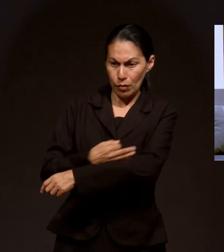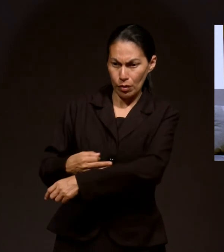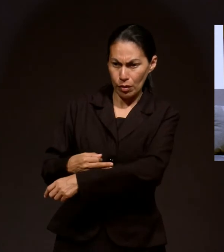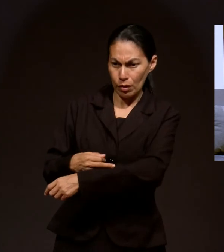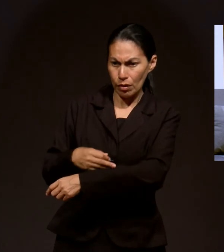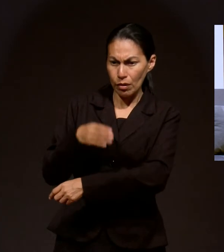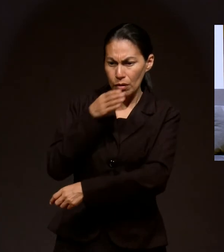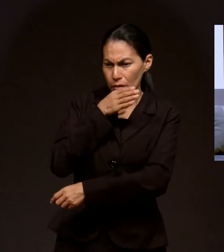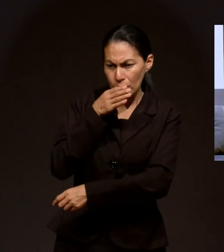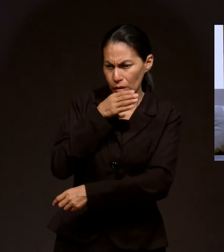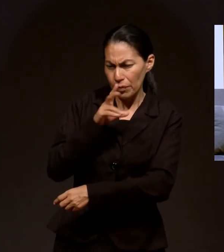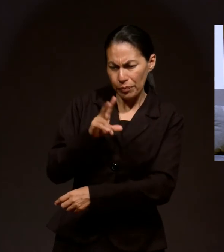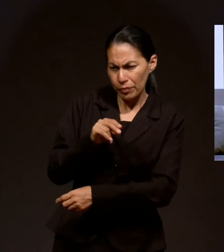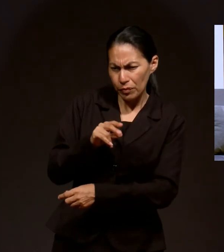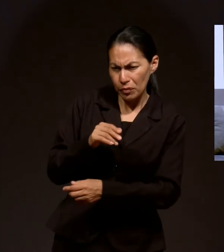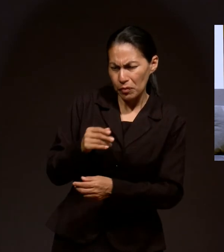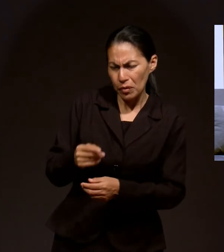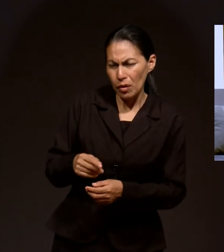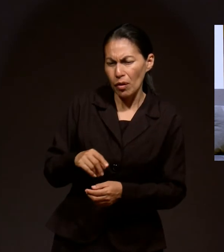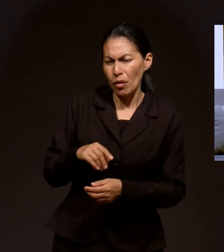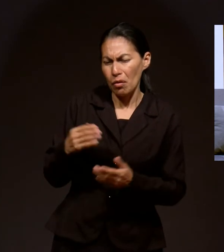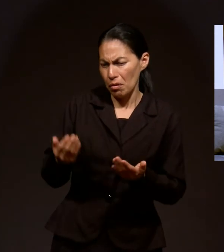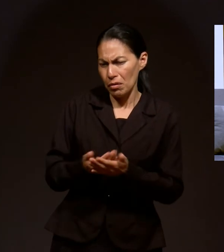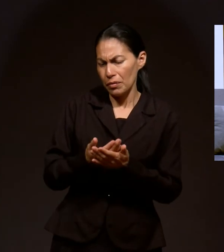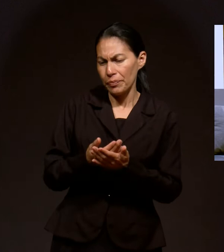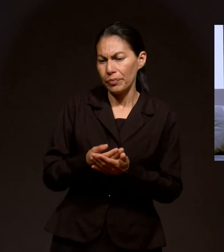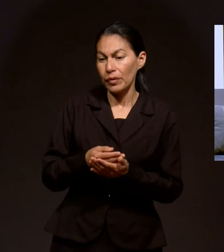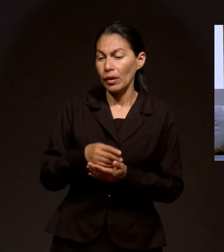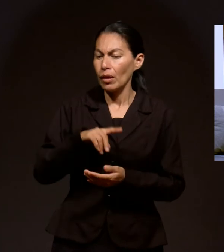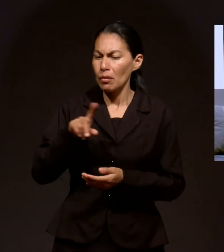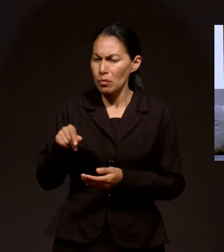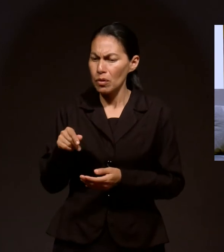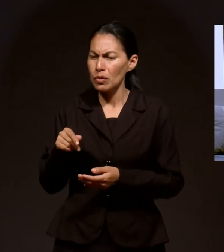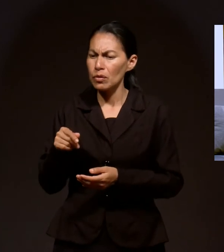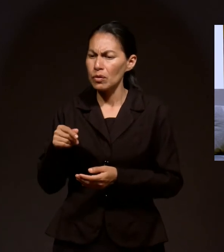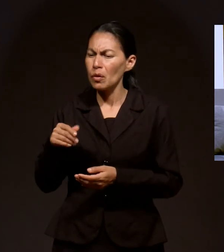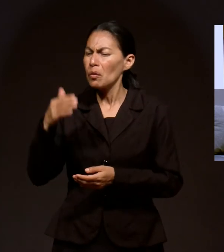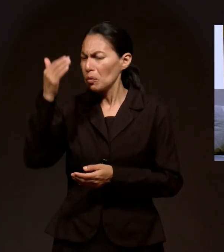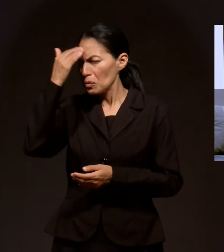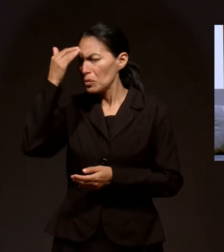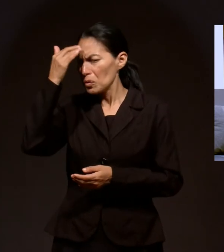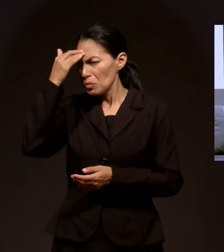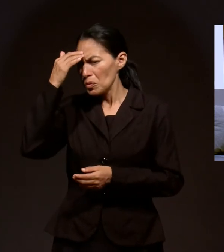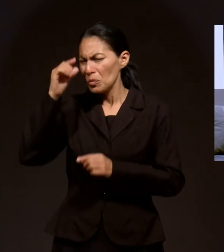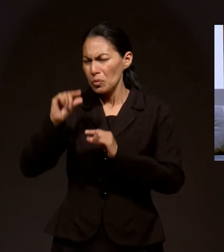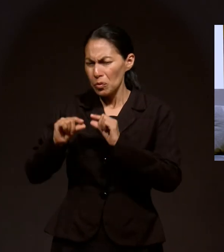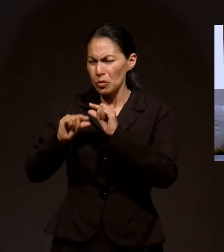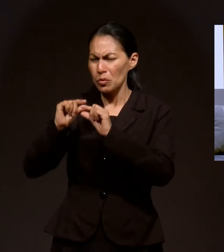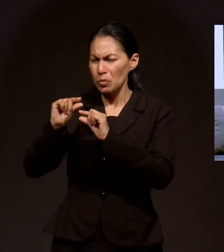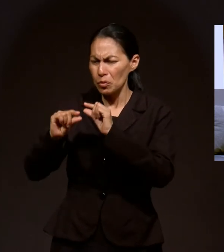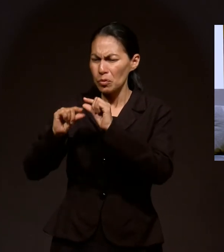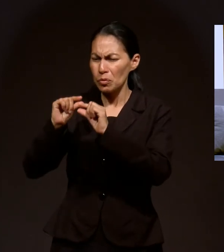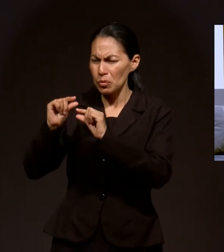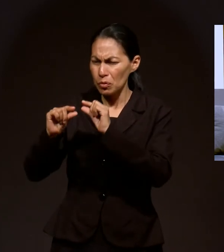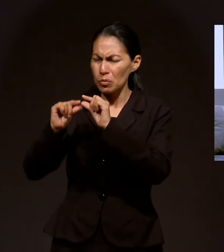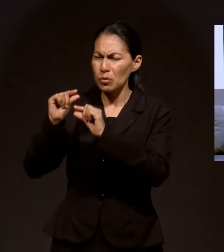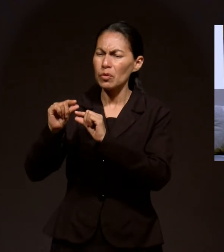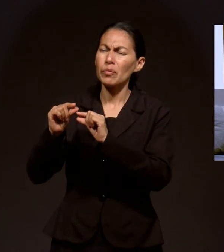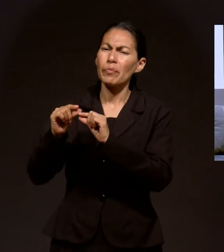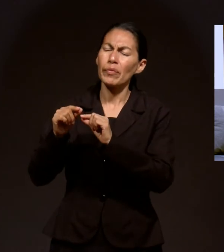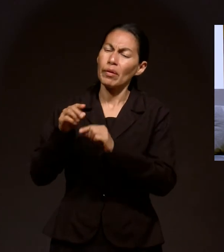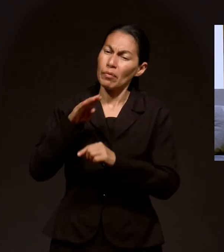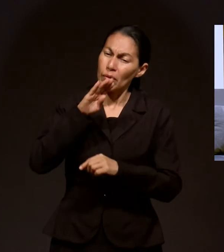pero conocimos el Evangelio después, al pasar de los años. Y en ese caminar, pues, logramos entrar lo que es la